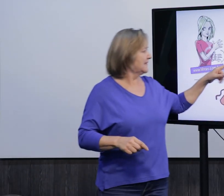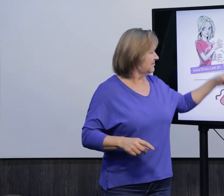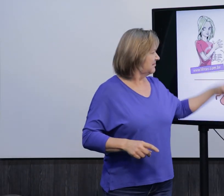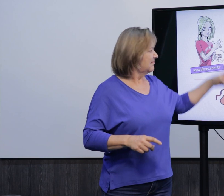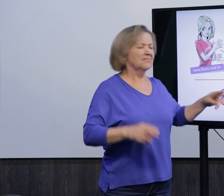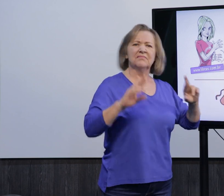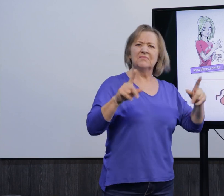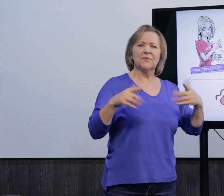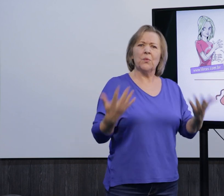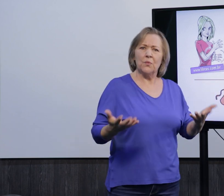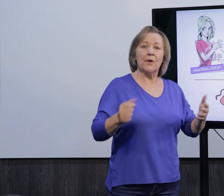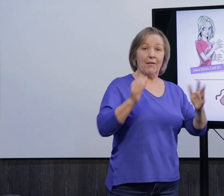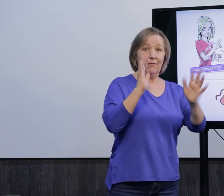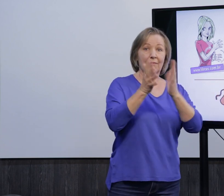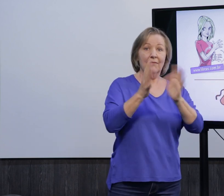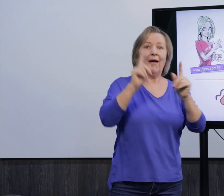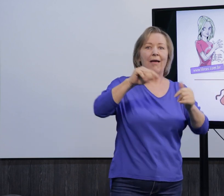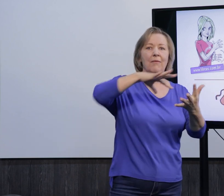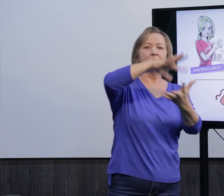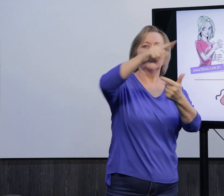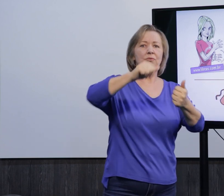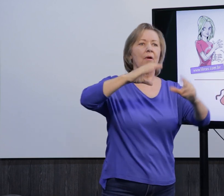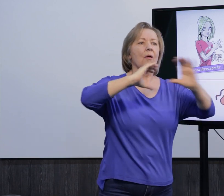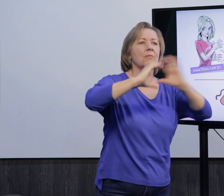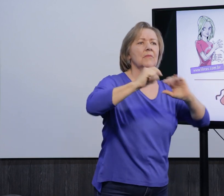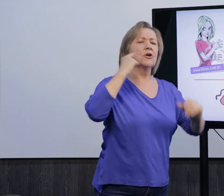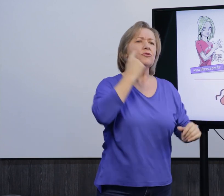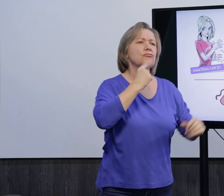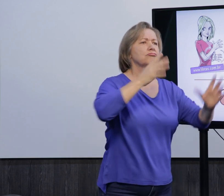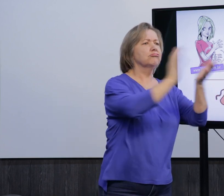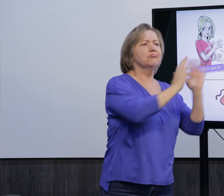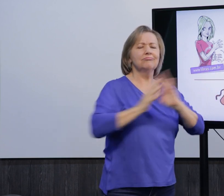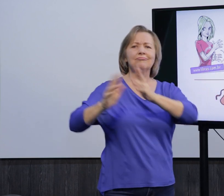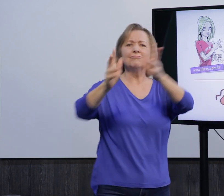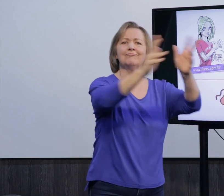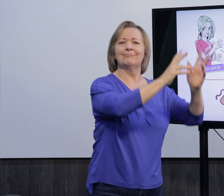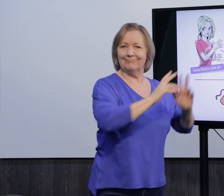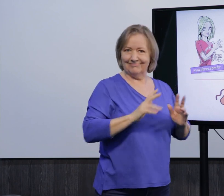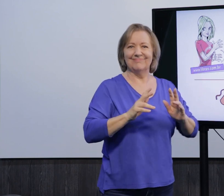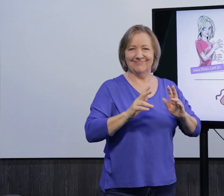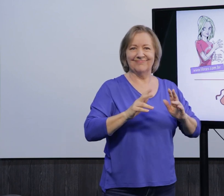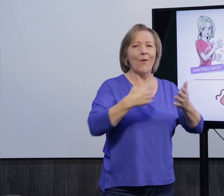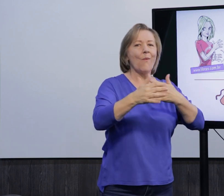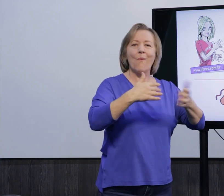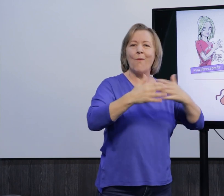também. E qual a diferença desses sinais? Então, língua de sinais é quando a gente fala de todas as línguas de sinais